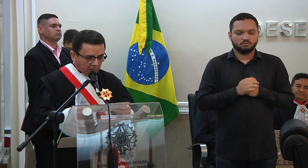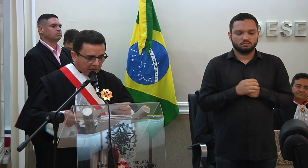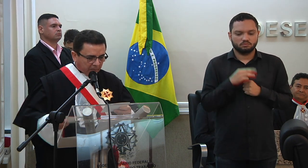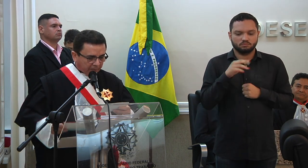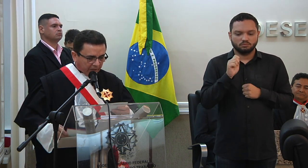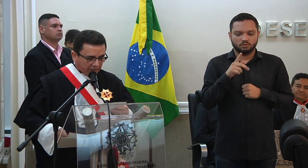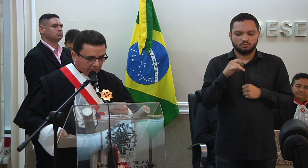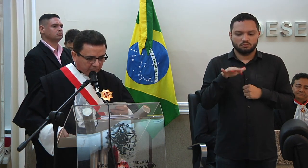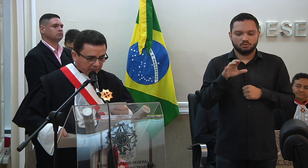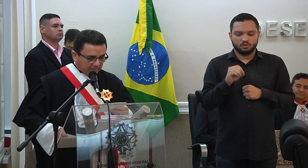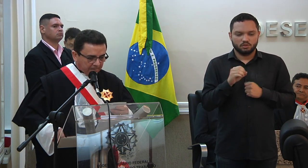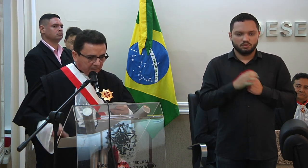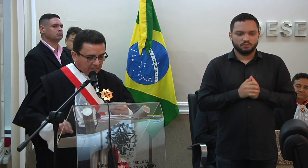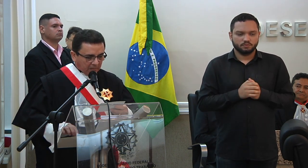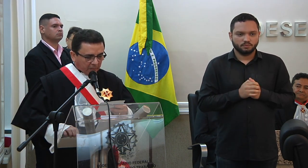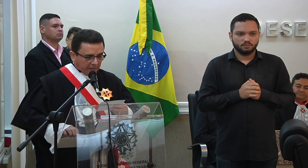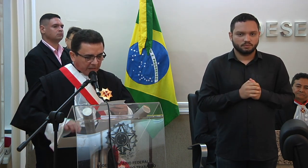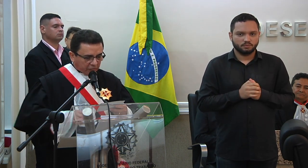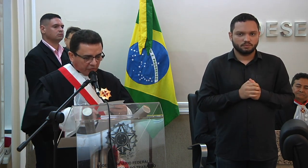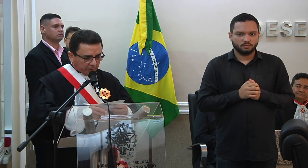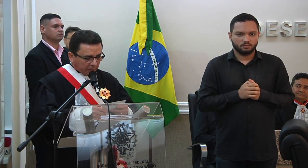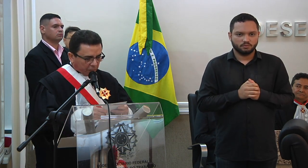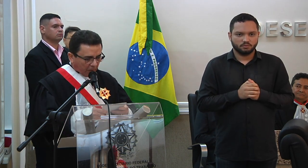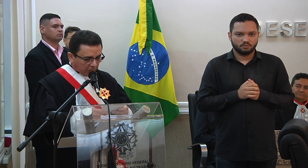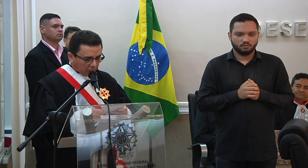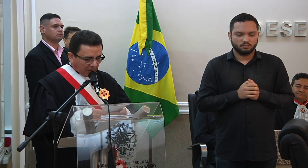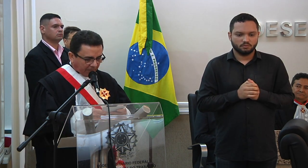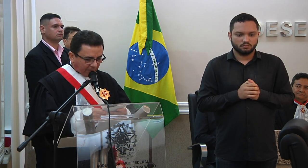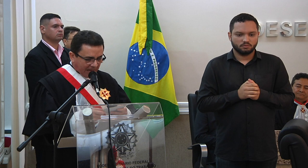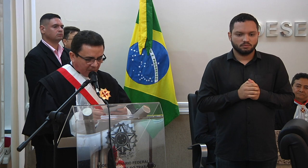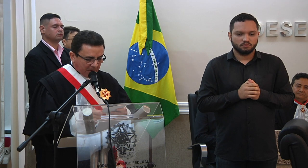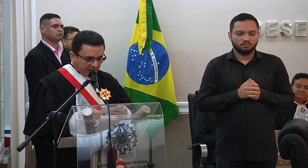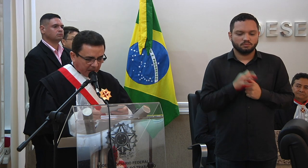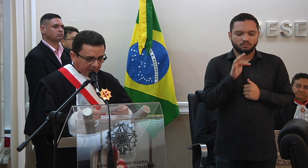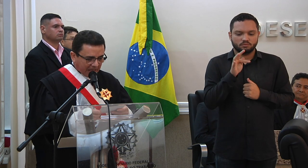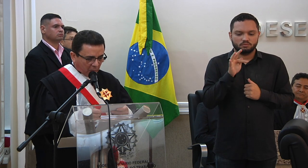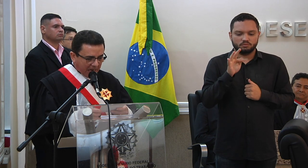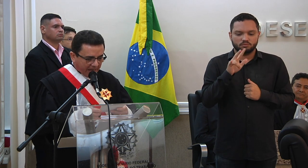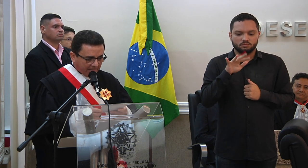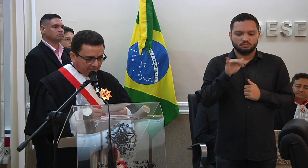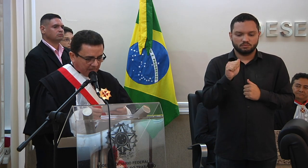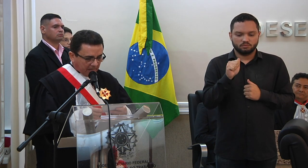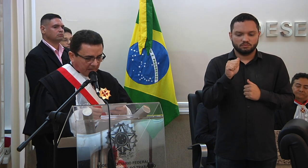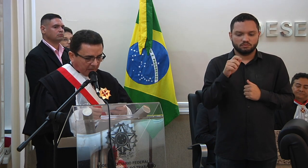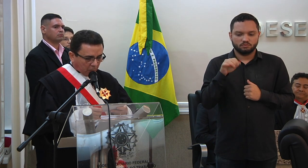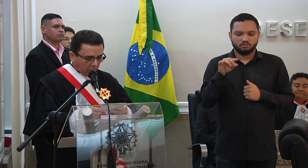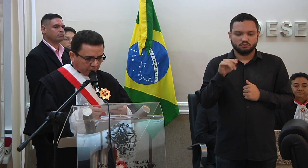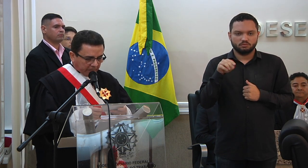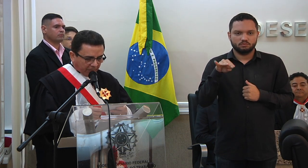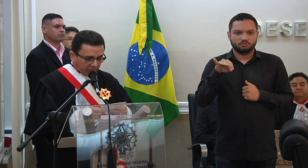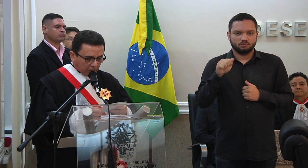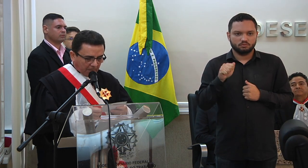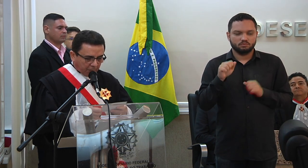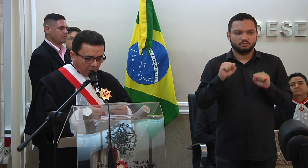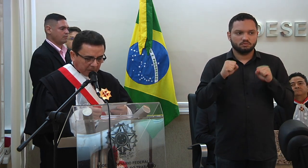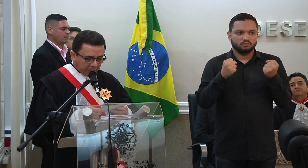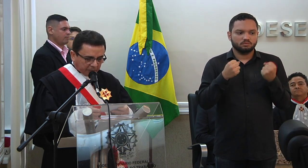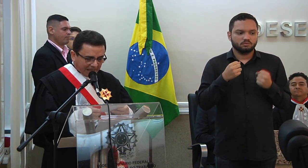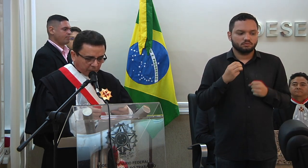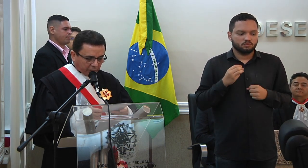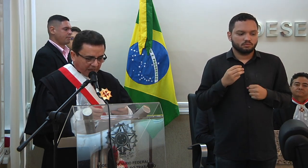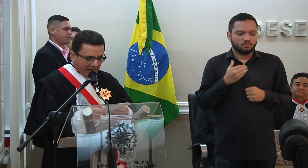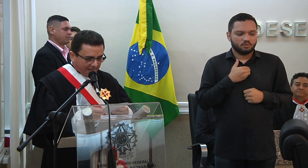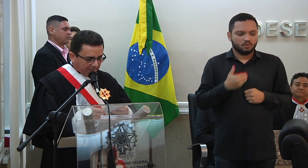Manuel Pinheiro Freitas. Excelentíssima senhora, doutora Flávia Maria Andrade Maia, ilustre defensora